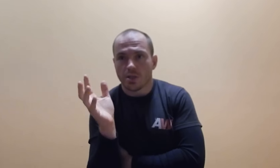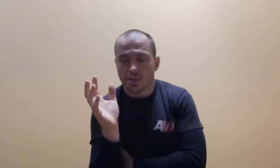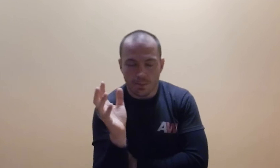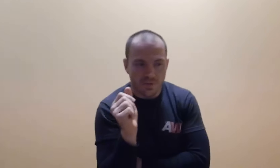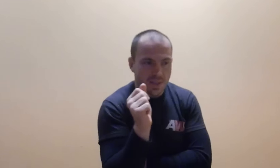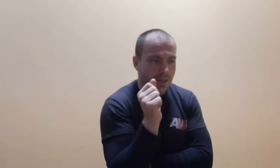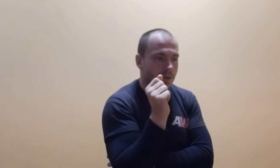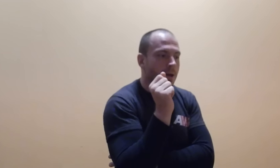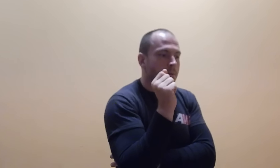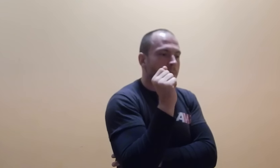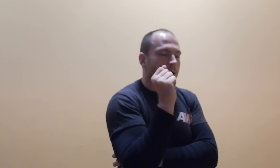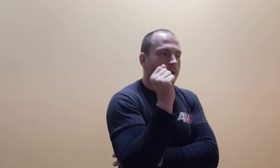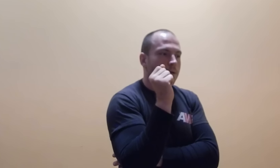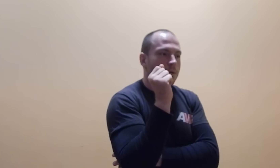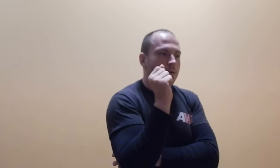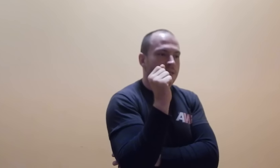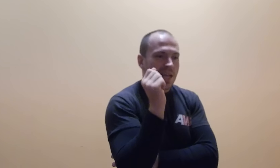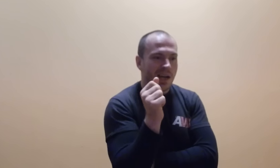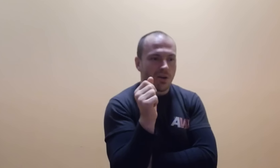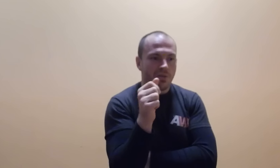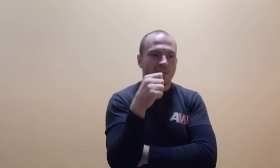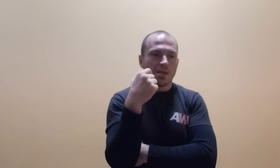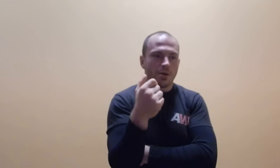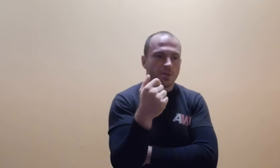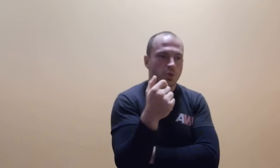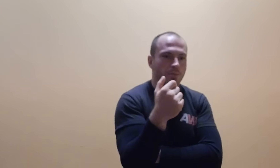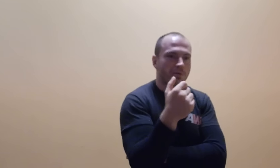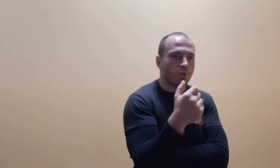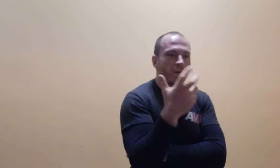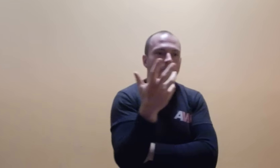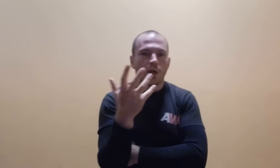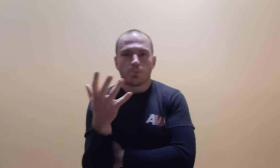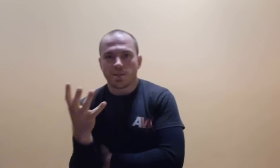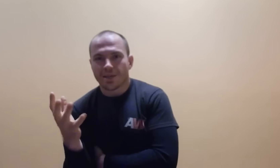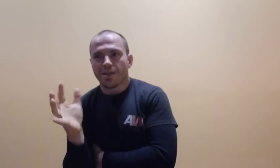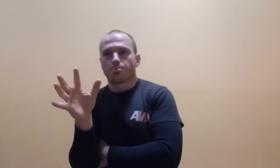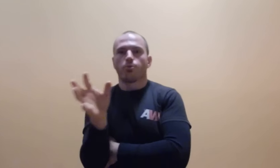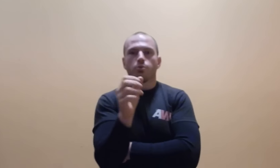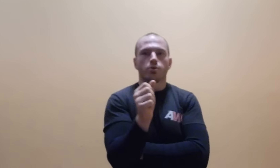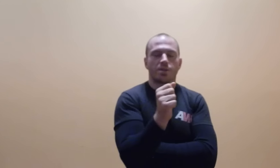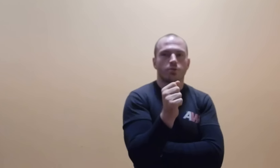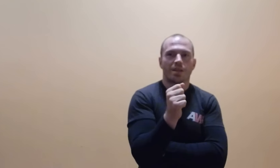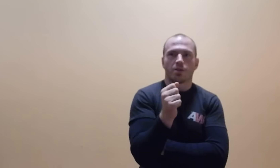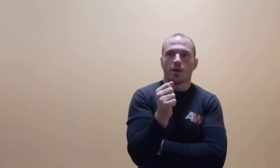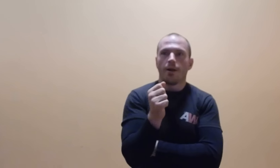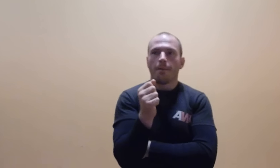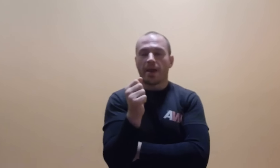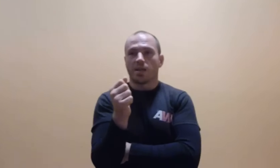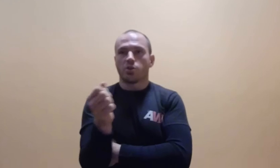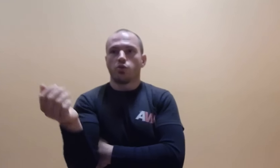jestem w stanie zareagować, zareagować w sposób prawidłowy, a moja pozycja nie jest prowokująca do starcza. Teraz, jeśli